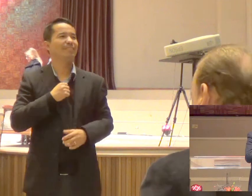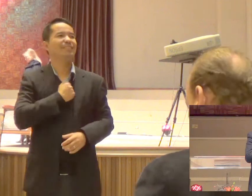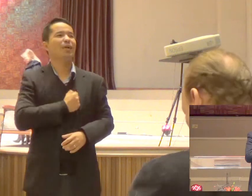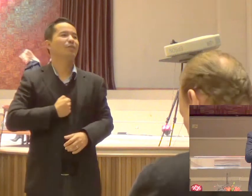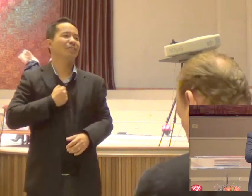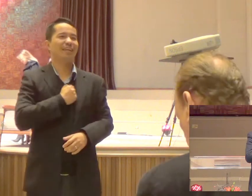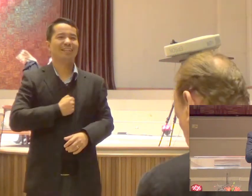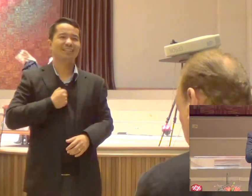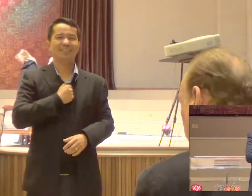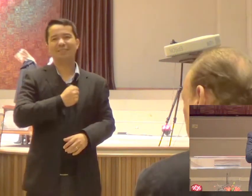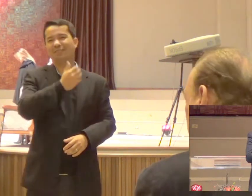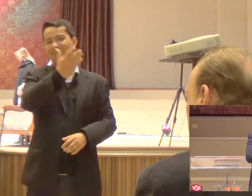Pode ter certeza